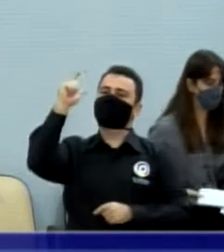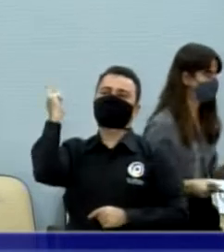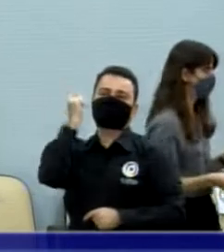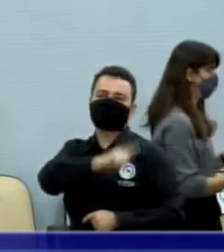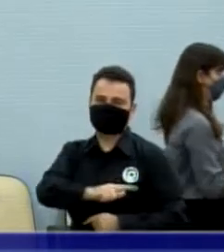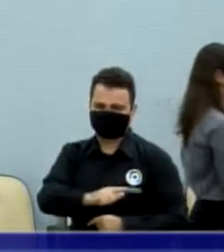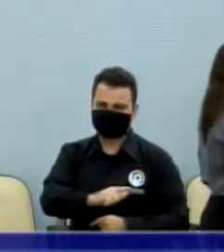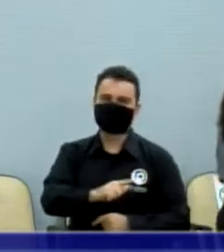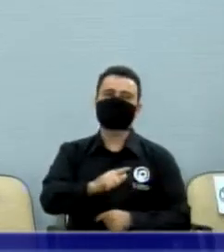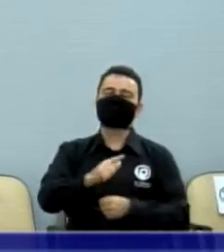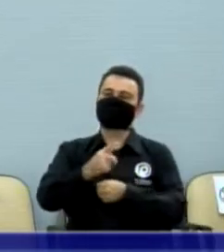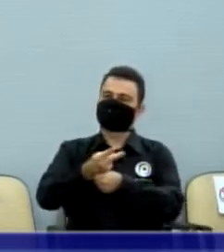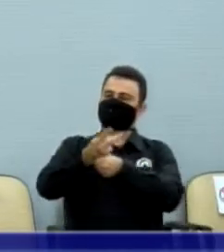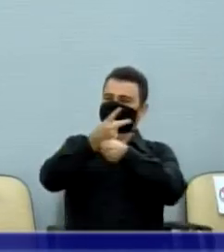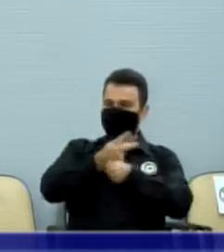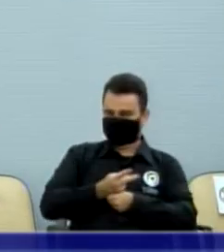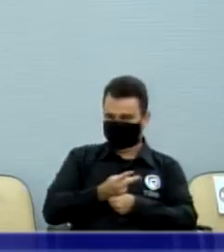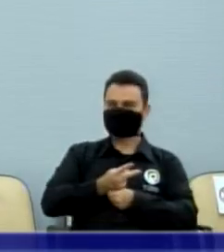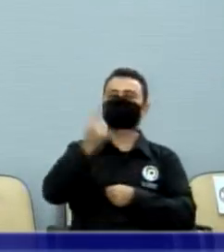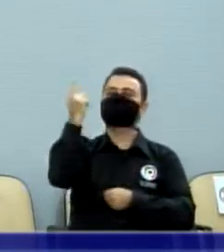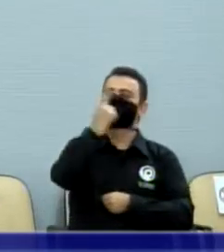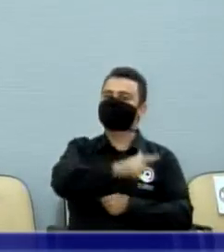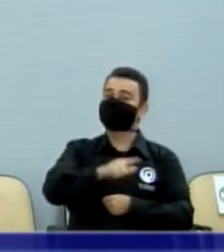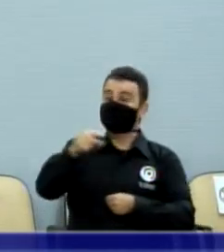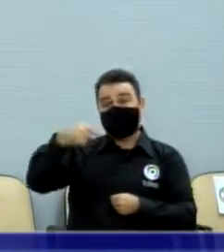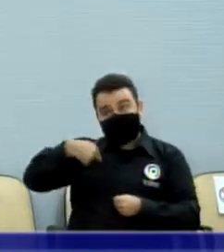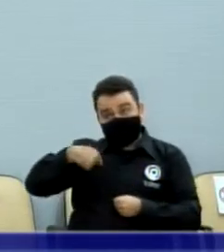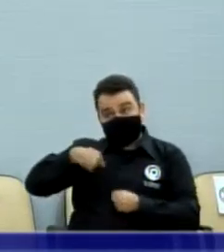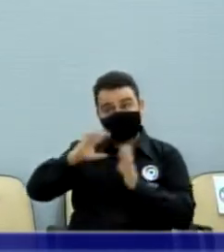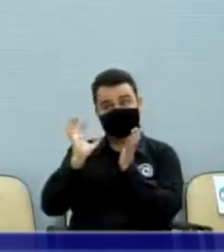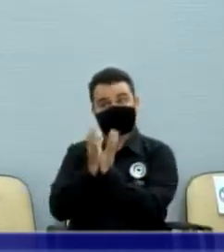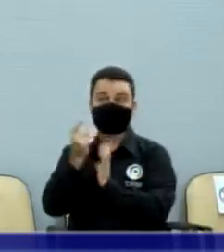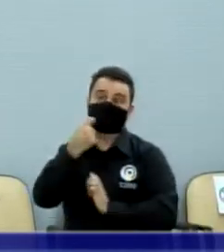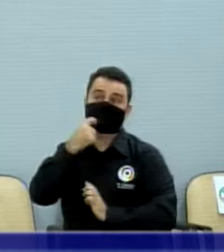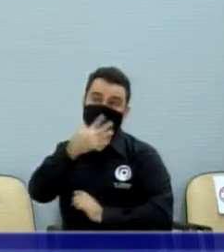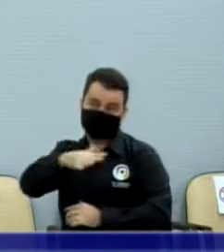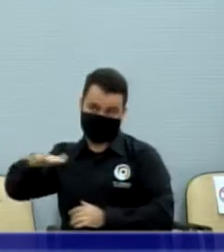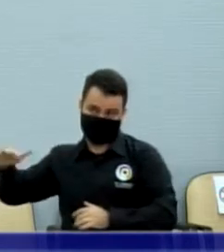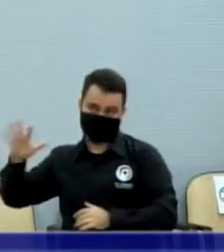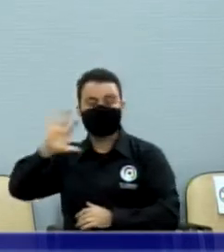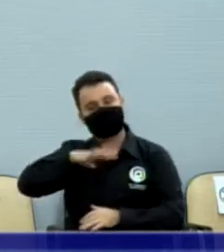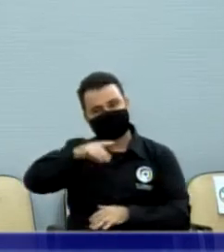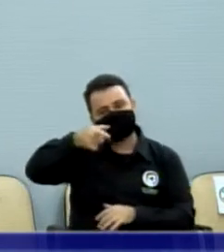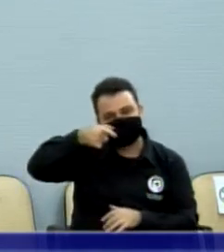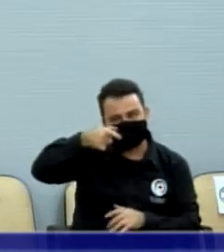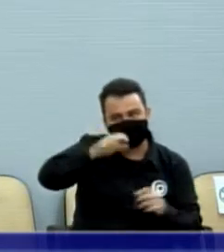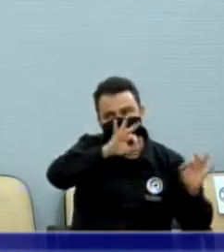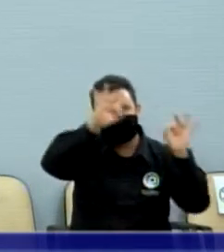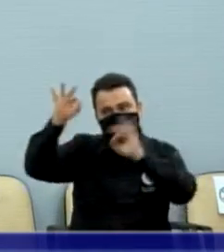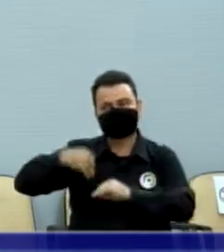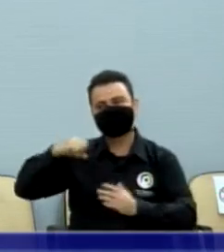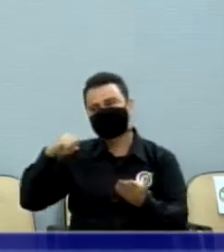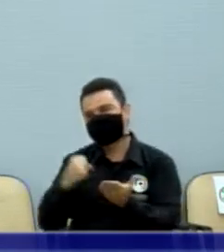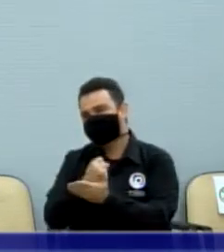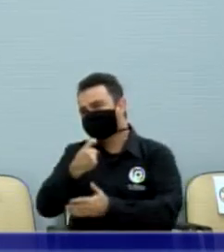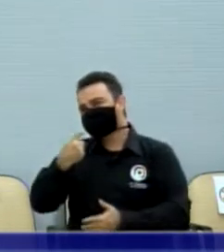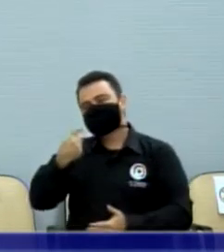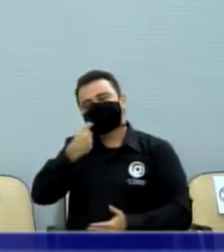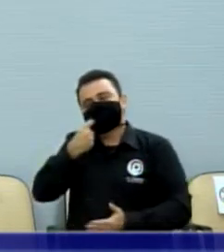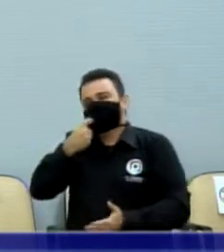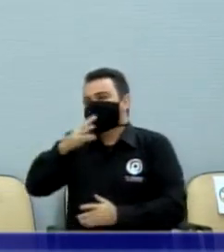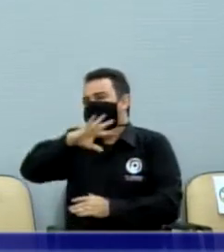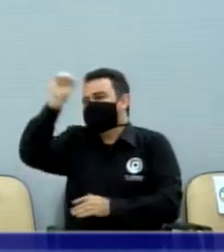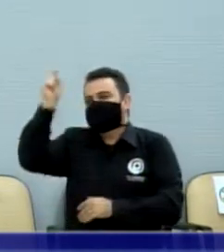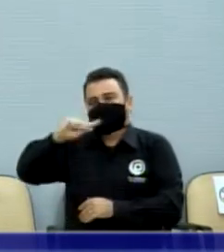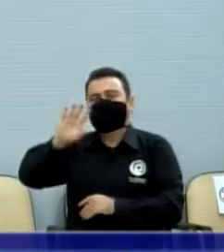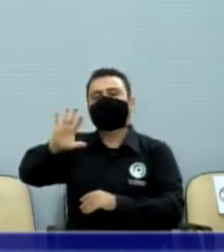campeão paulista. Eu que sou santista, parabenizei o esporte, acompanhei o jogo, infelizmente meu time não foi campeão este ano, mas temos vários canecos na